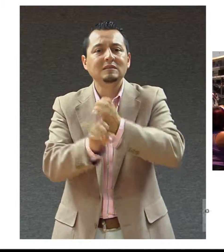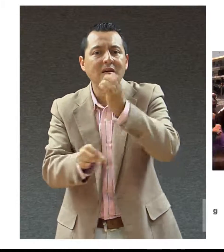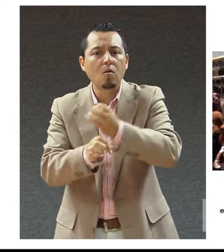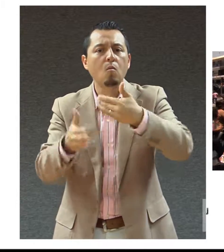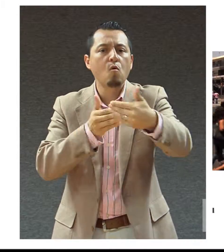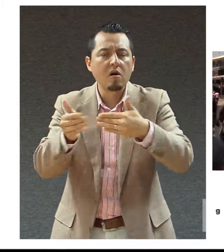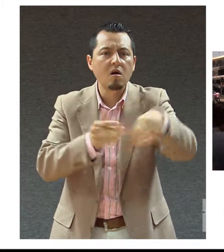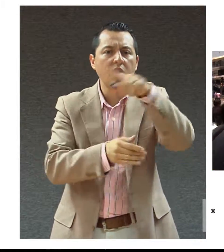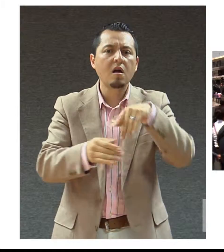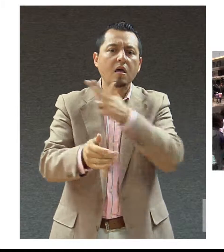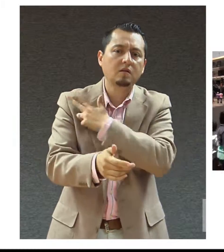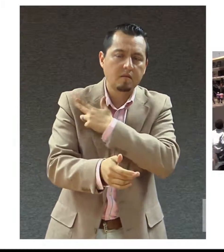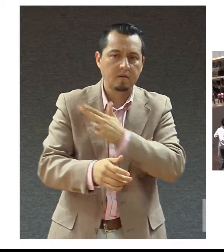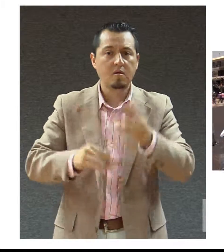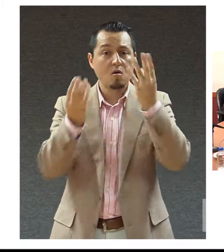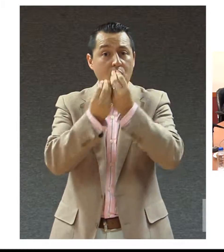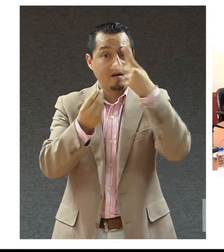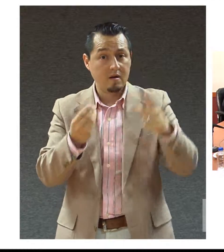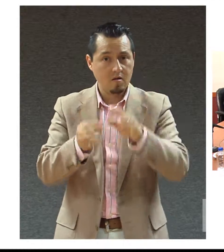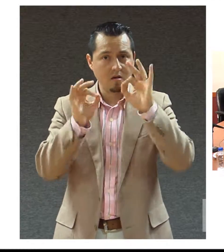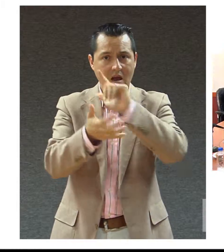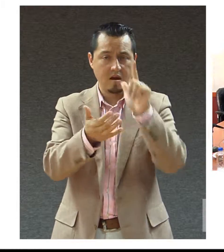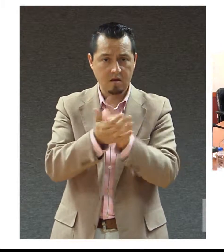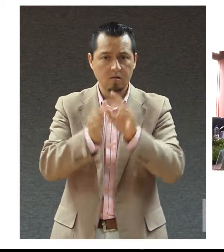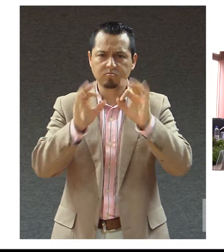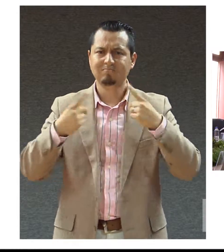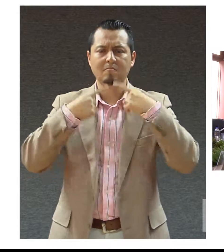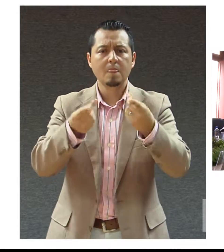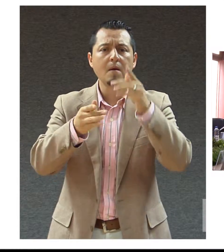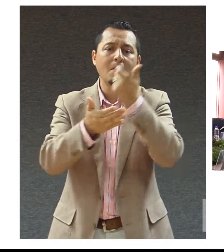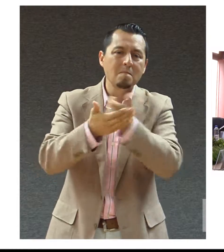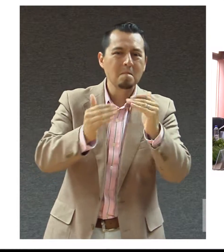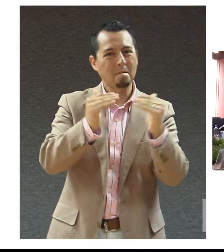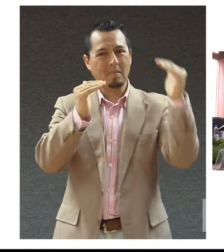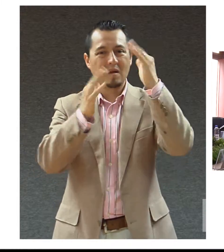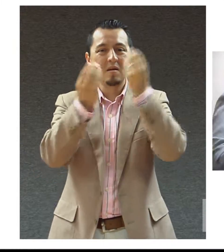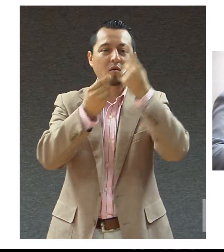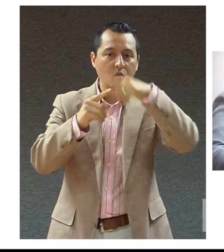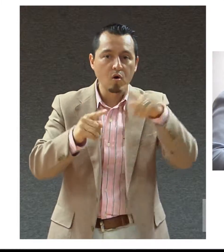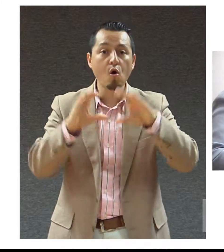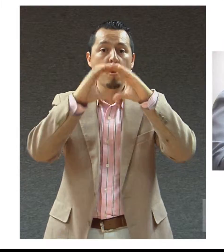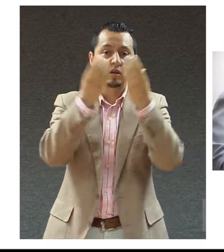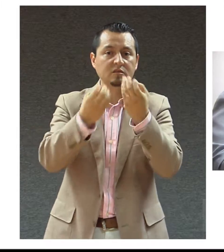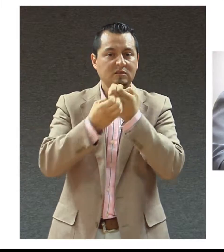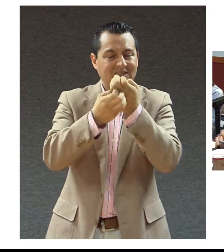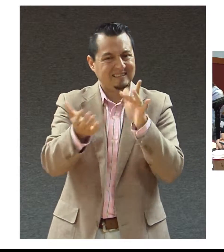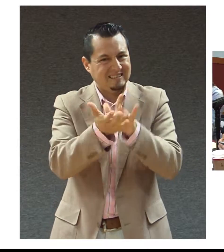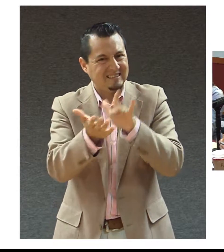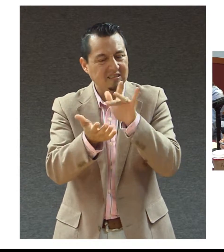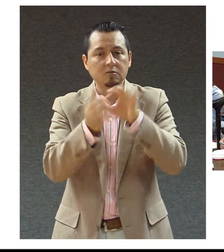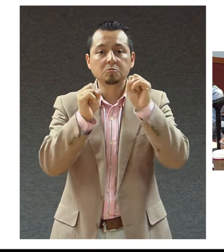esclavitud moderna que lastima a los jaliscienses. Conforme a lo marca la ley, las diferentes comisiones legislativas del Congreso del Estado